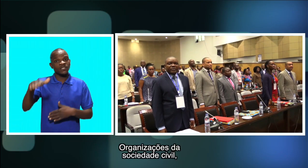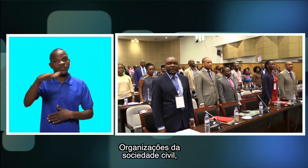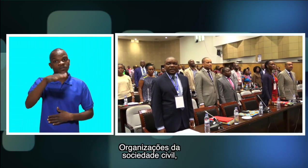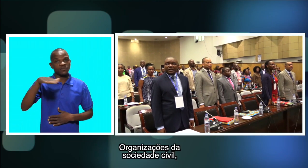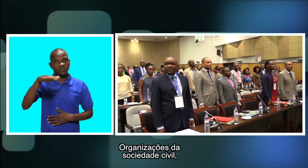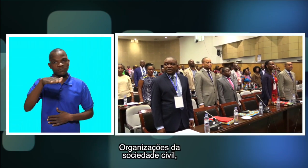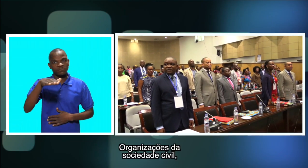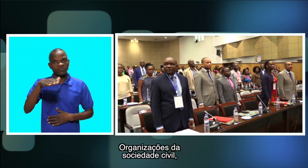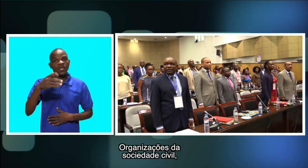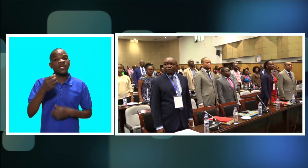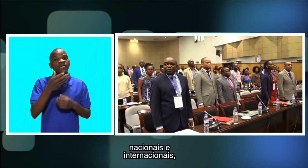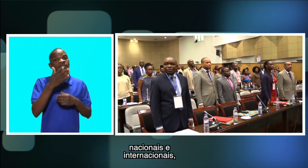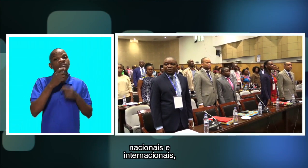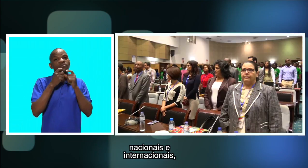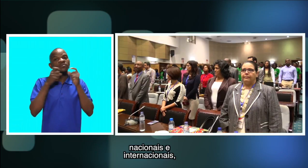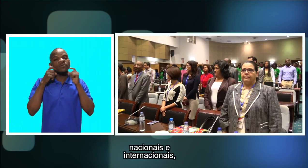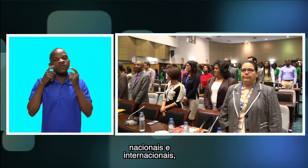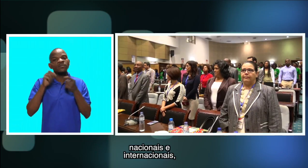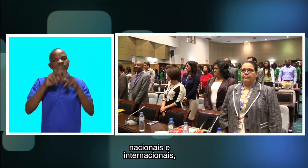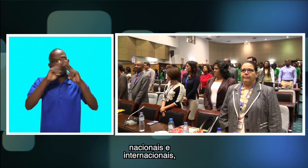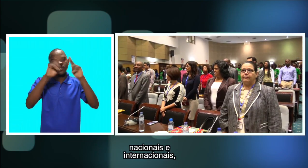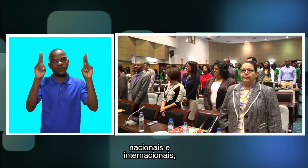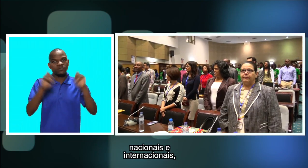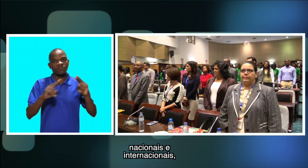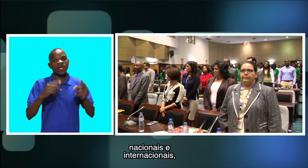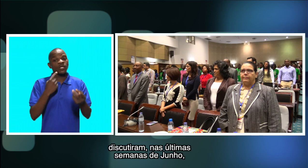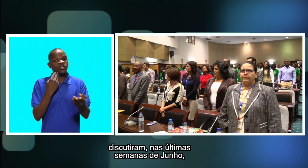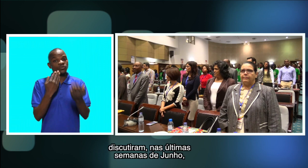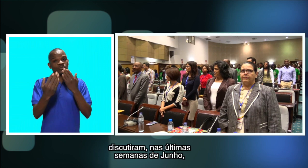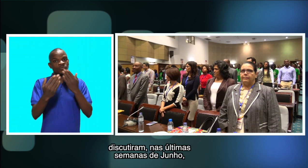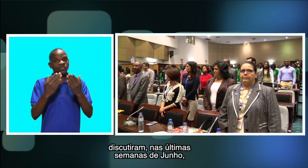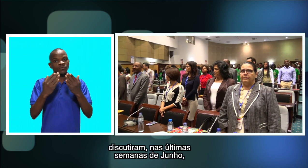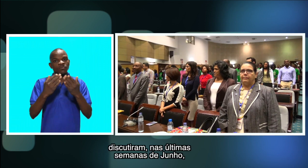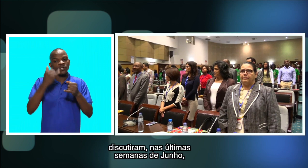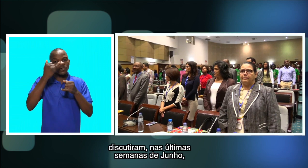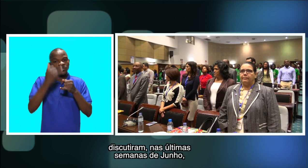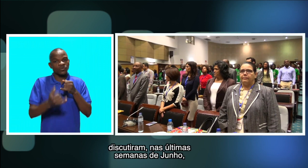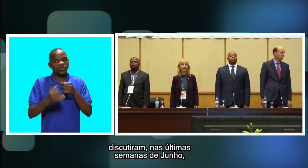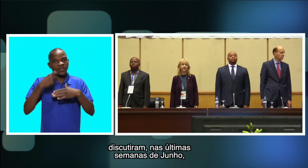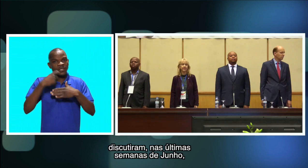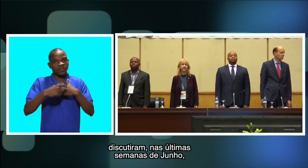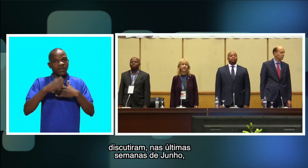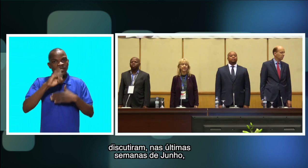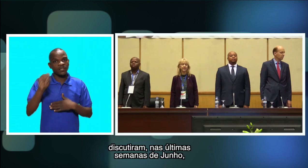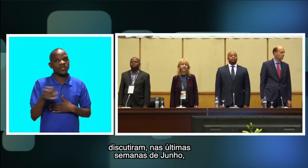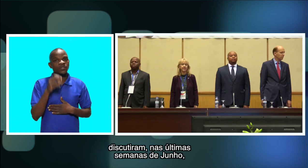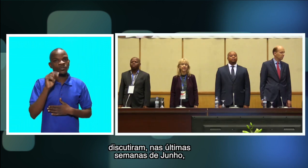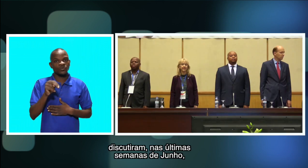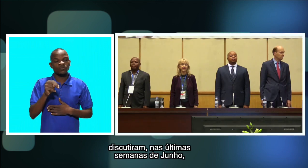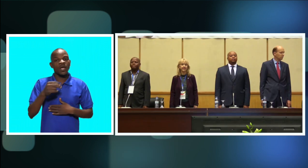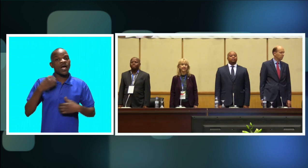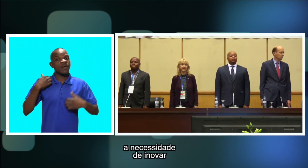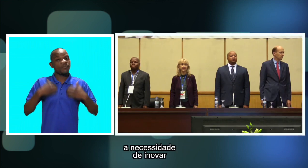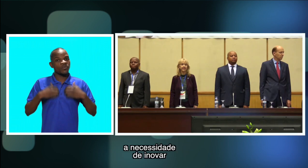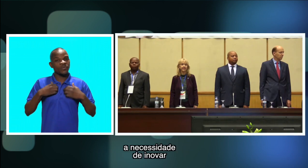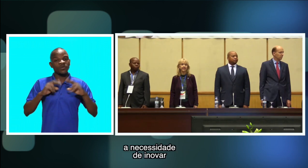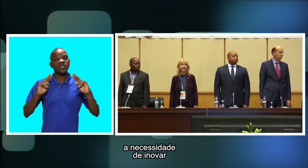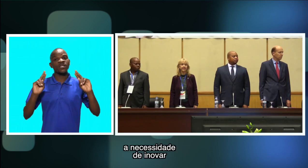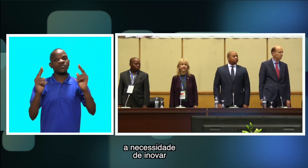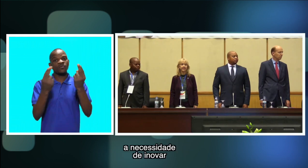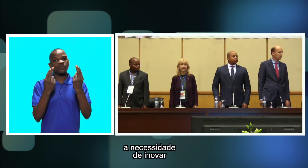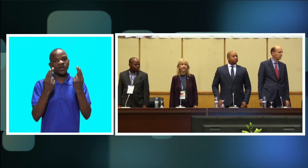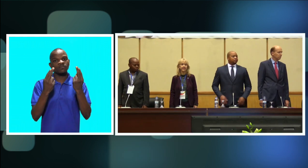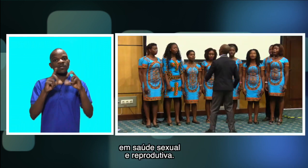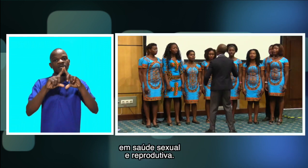Organizações da sociedade civil Nacionais e internacionais Discutiram nas últimas semanas de junho A